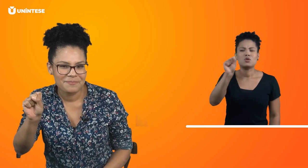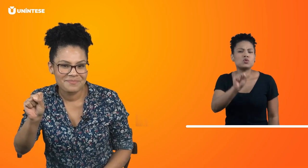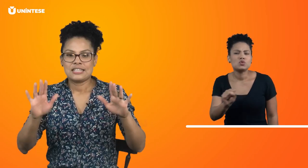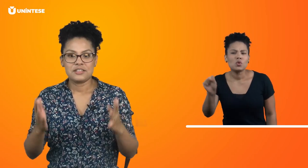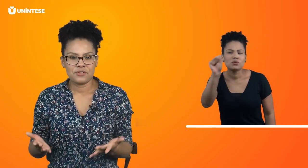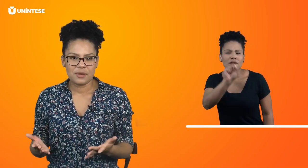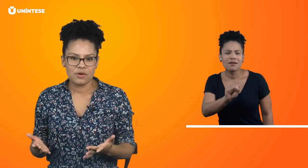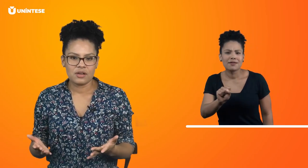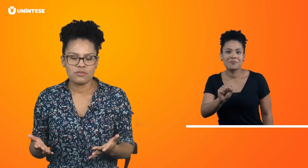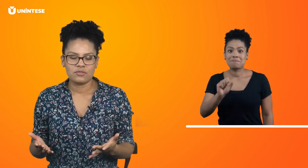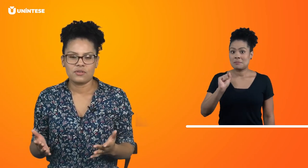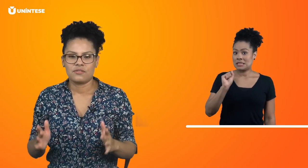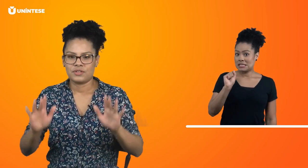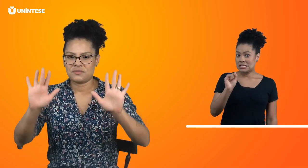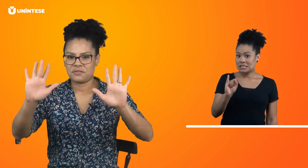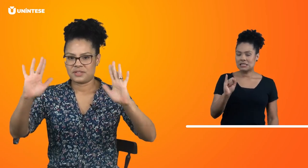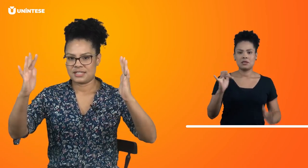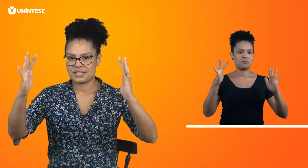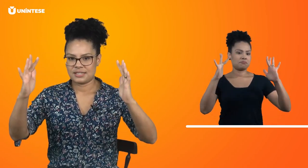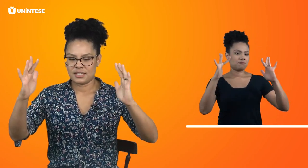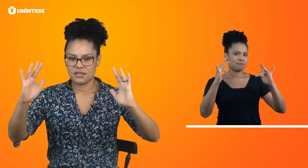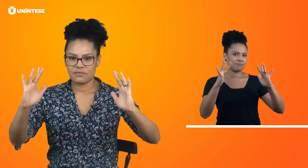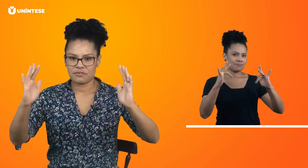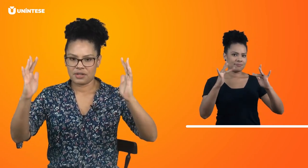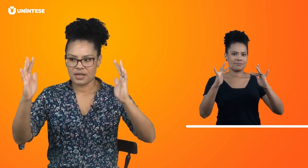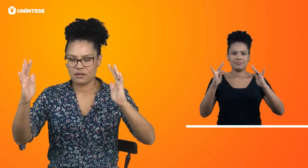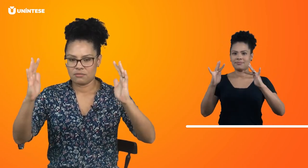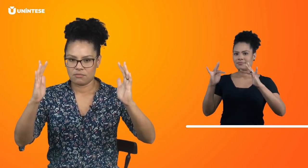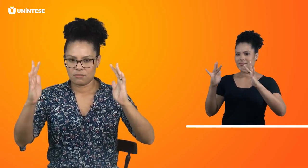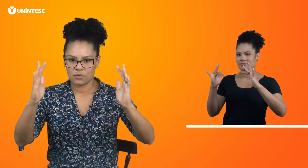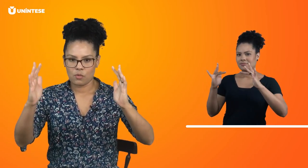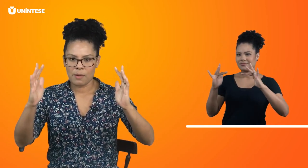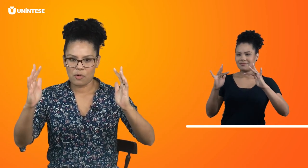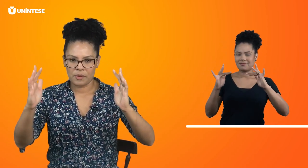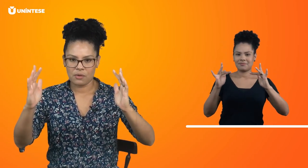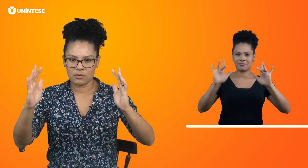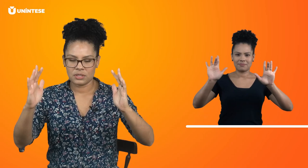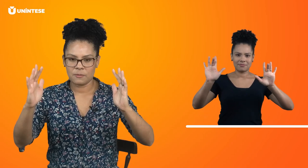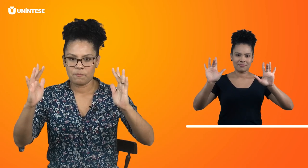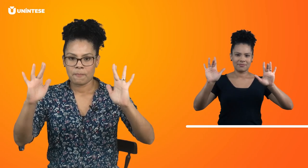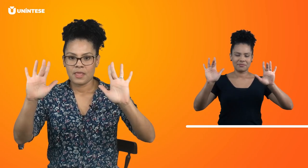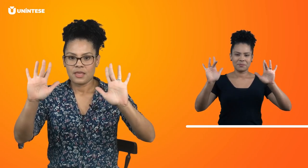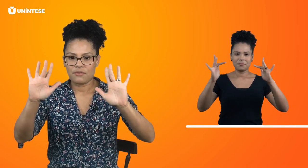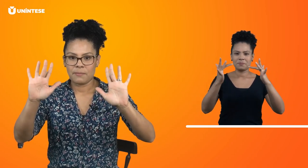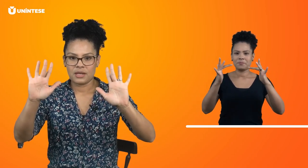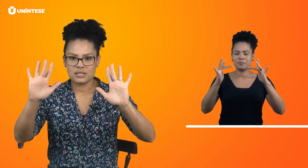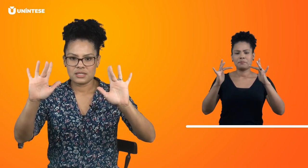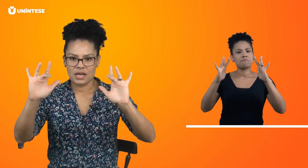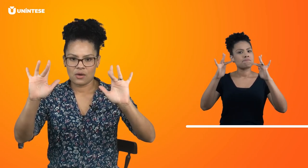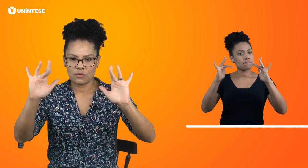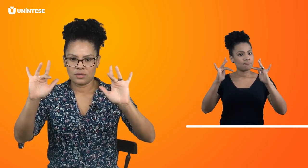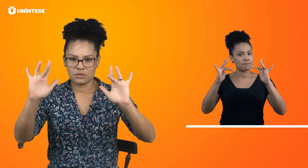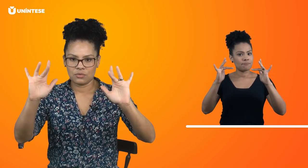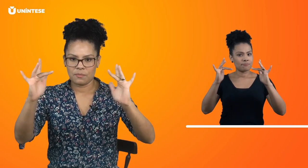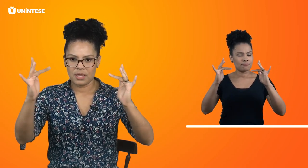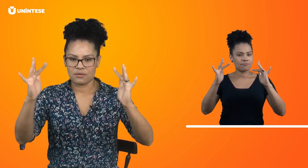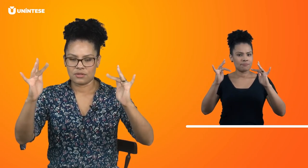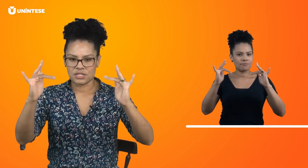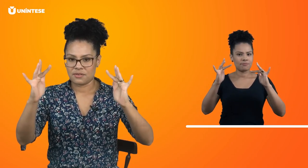Se for namorando, você vai fazer assim, vai virar uma mão pra outra e vai balançar o dedo do meio. Então, você vai